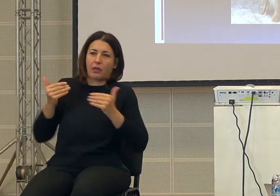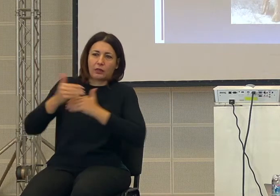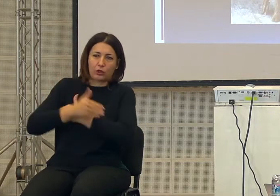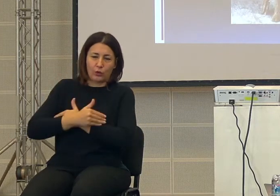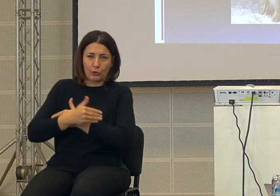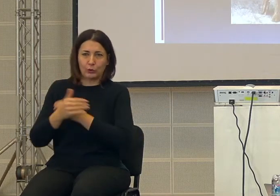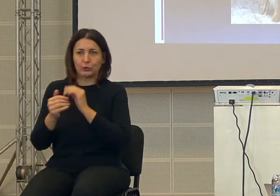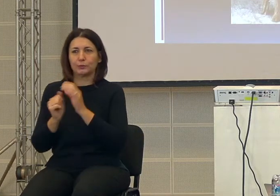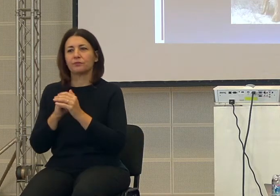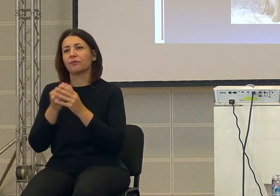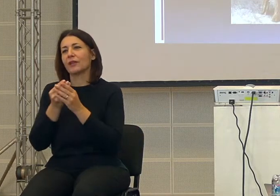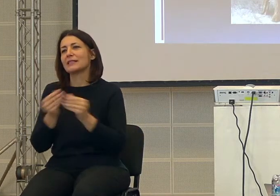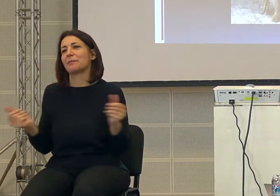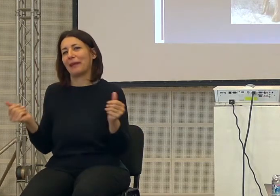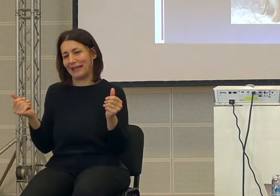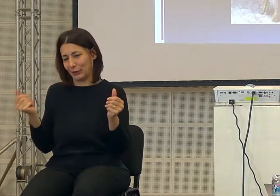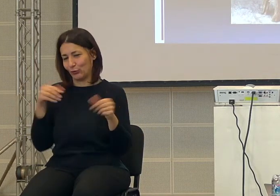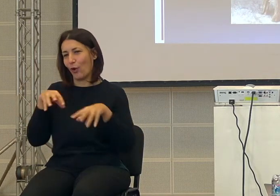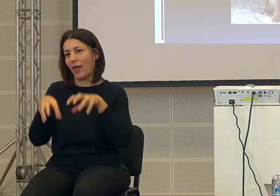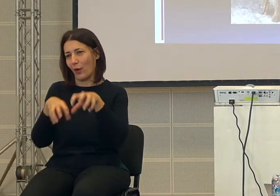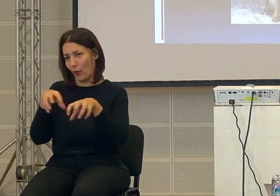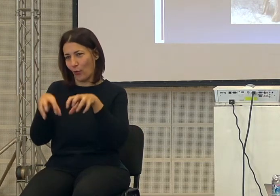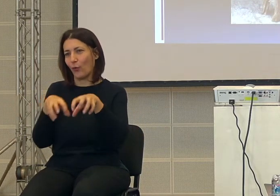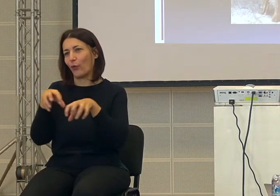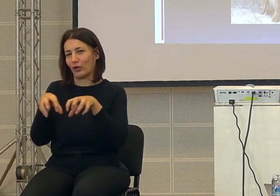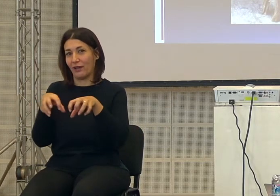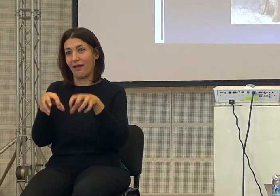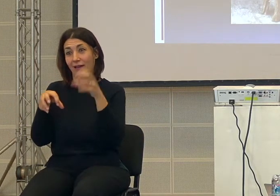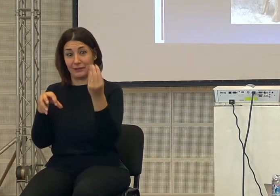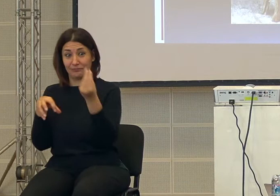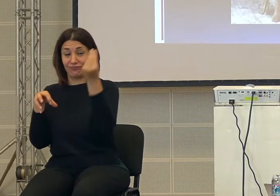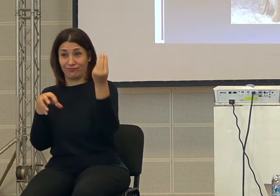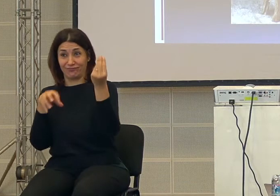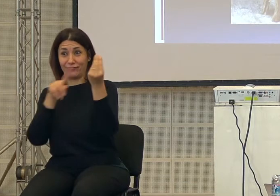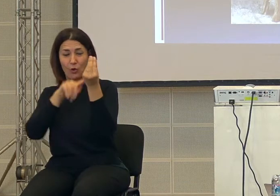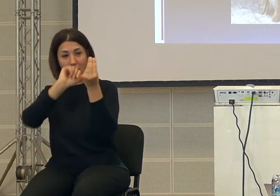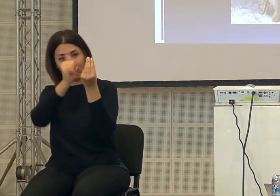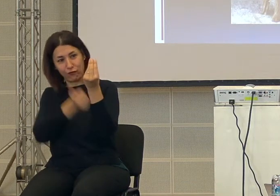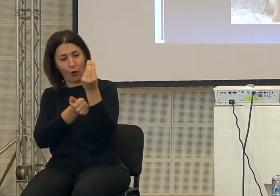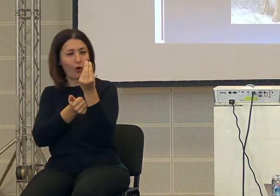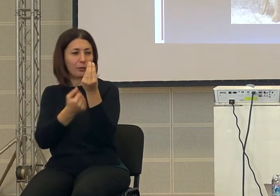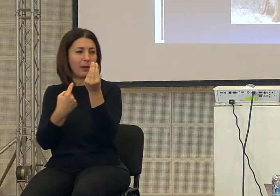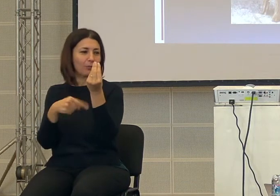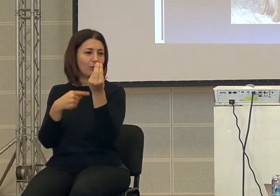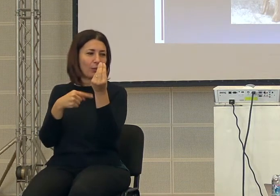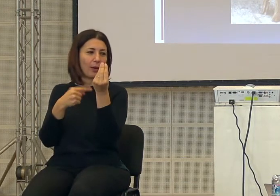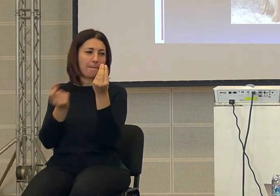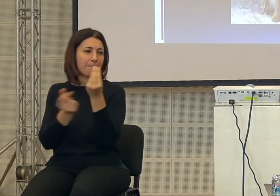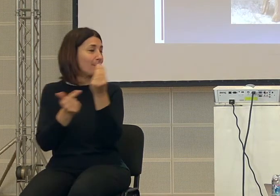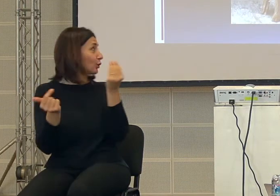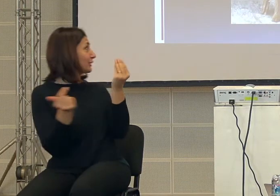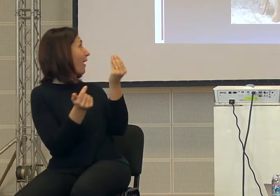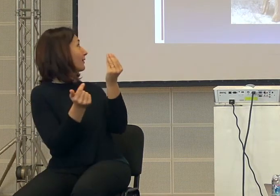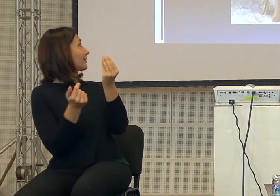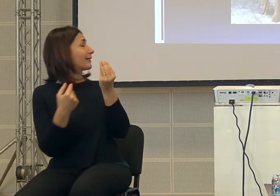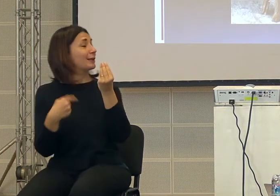E questo è lo spirito del leone e scolpisce e si crea delle entità, e questa è la parte più importante, non la tecnologia,